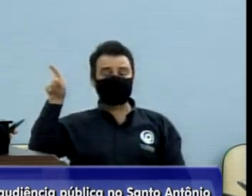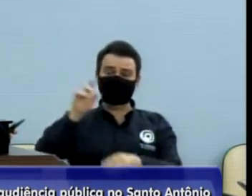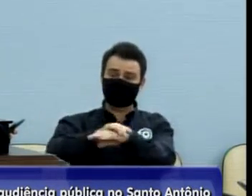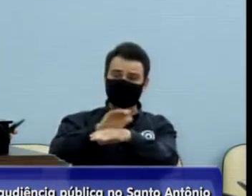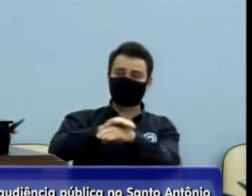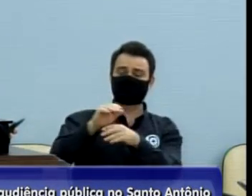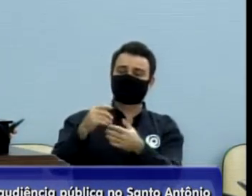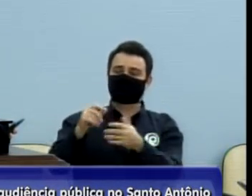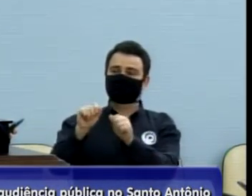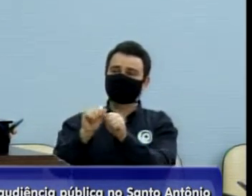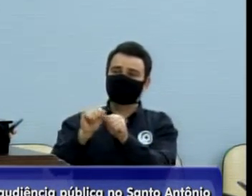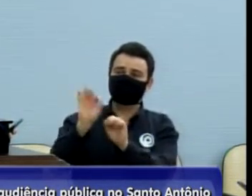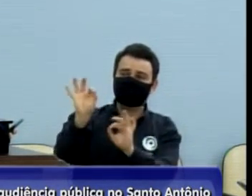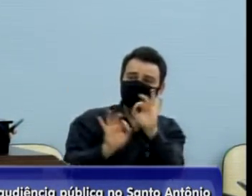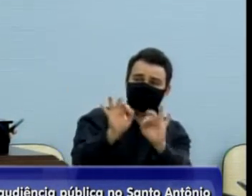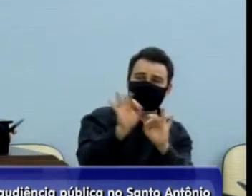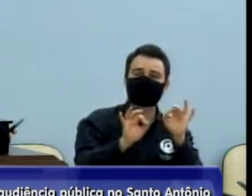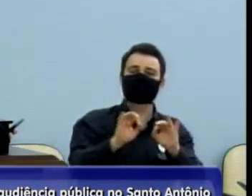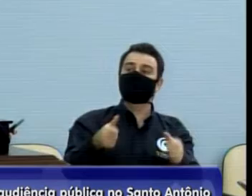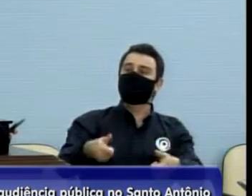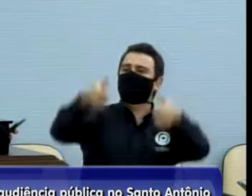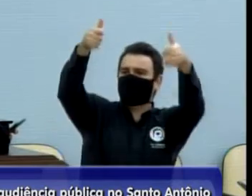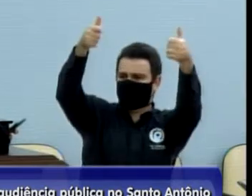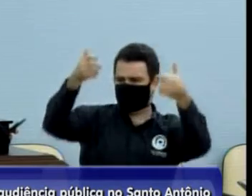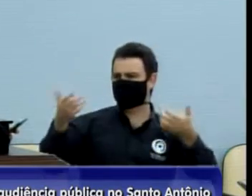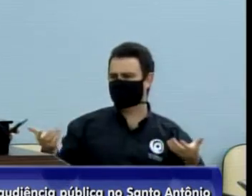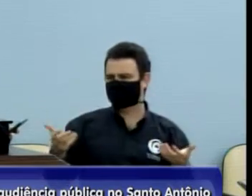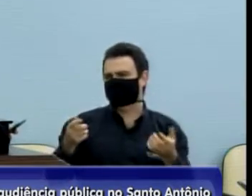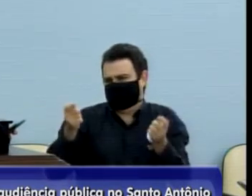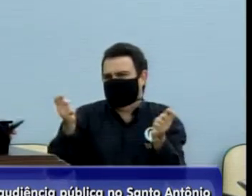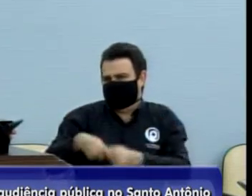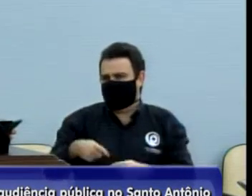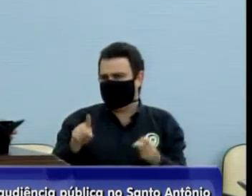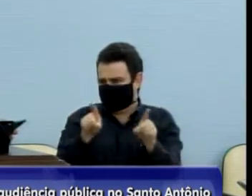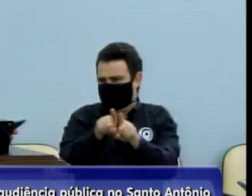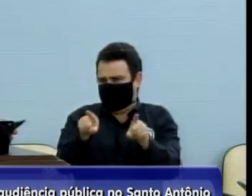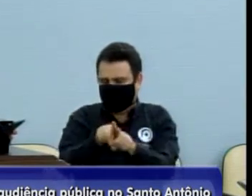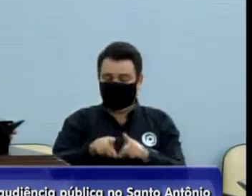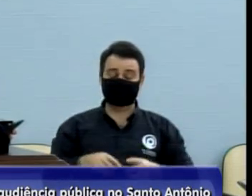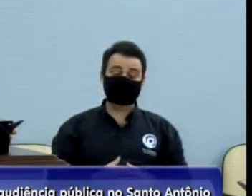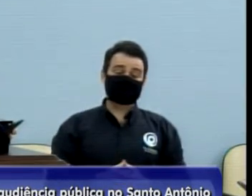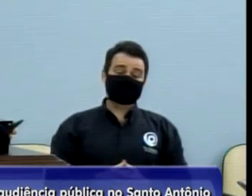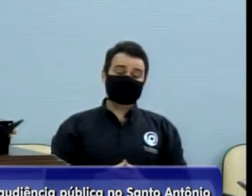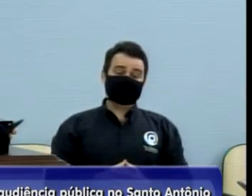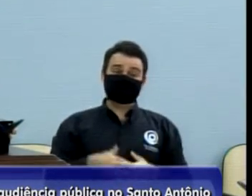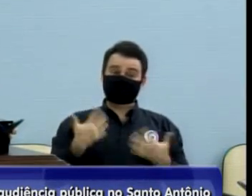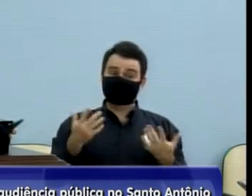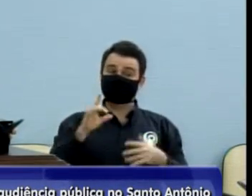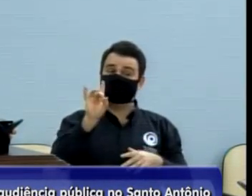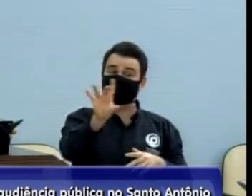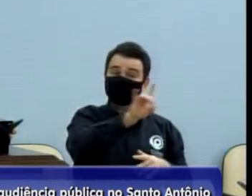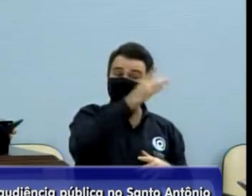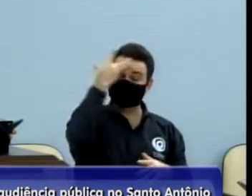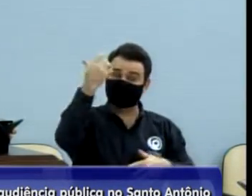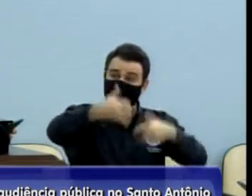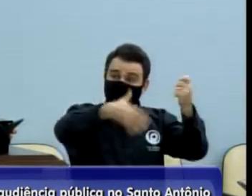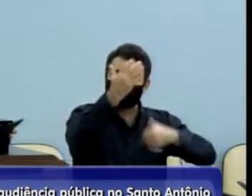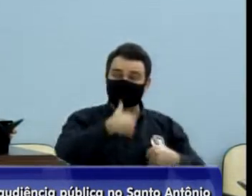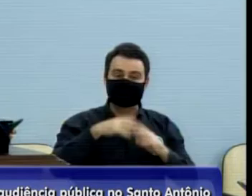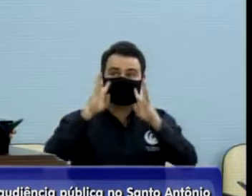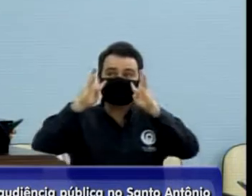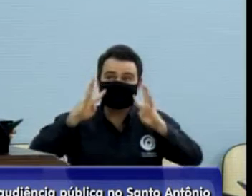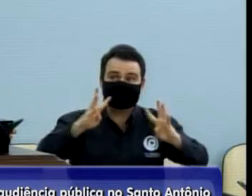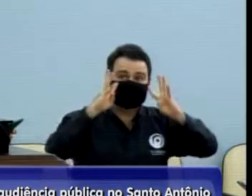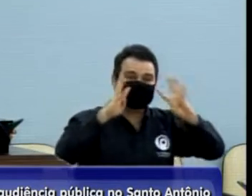mas 30 segundos, presidente, é importante ouvir a população, este